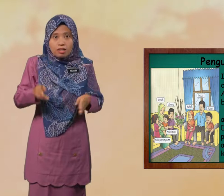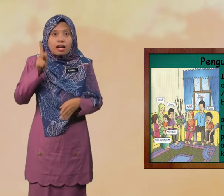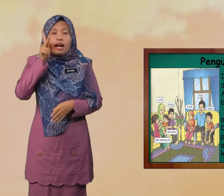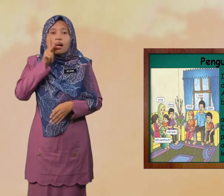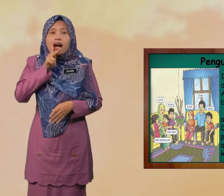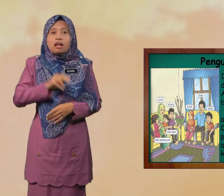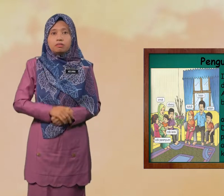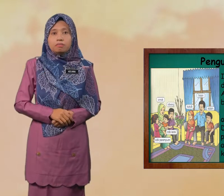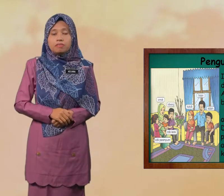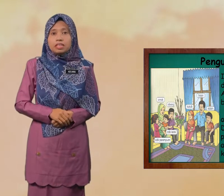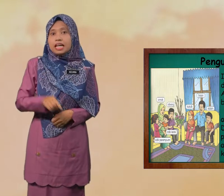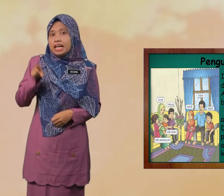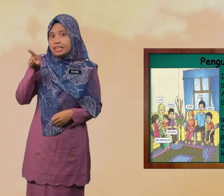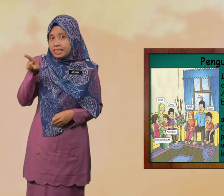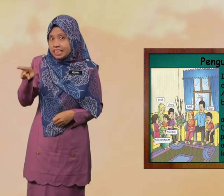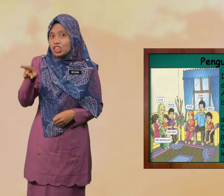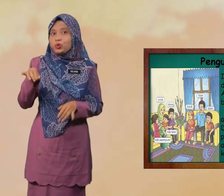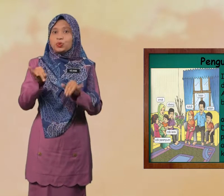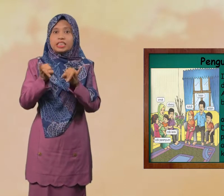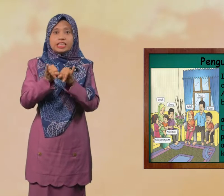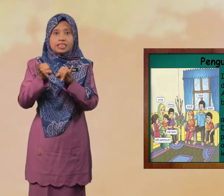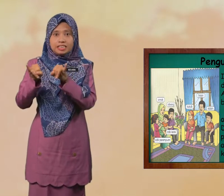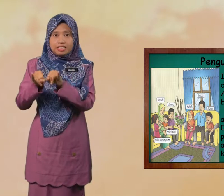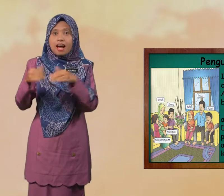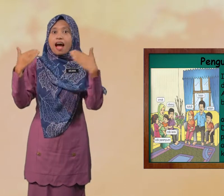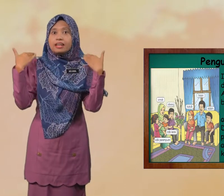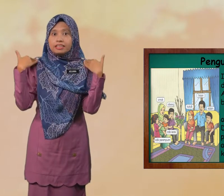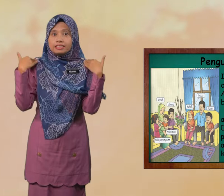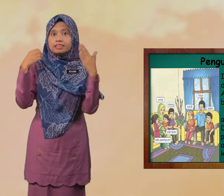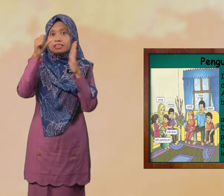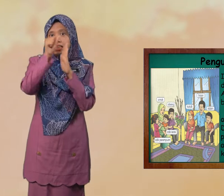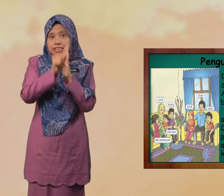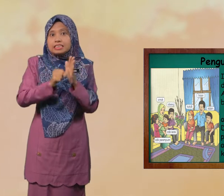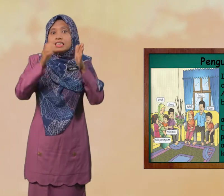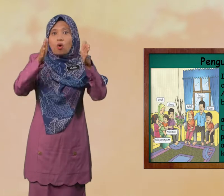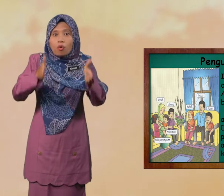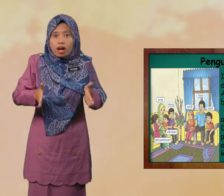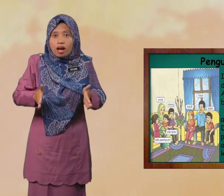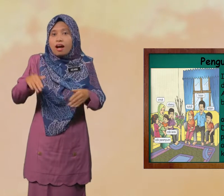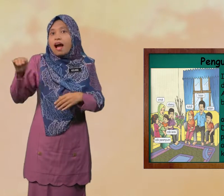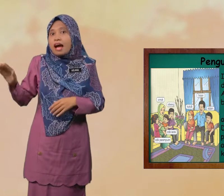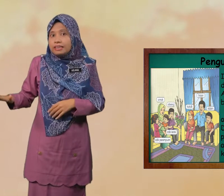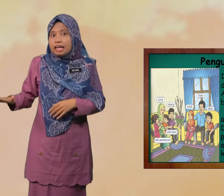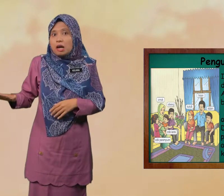Kakak Dia Juga Ada Seorang Adik